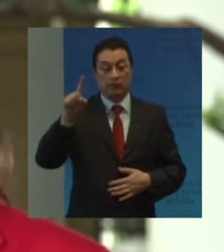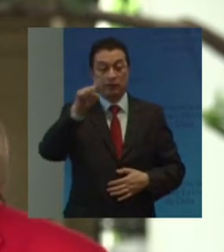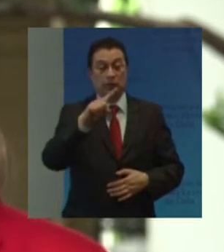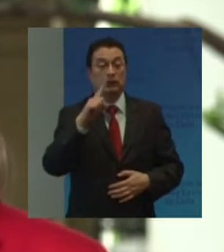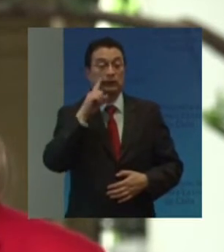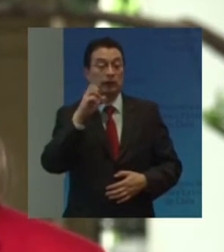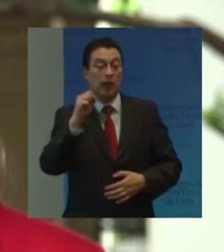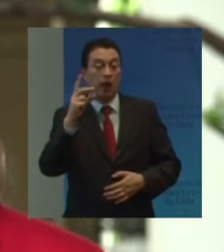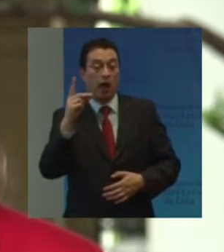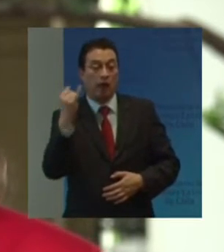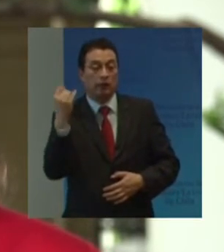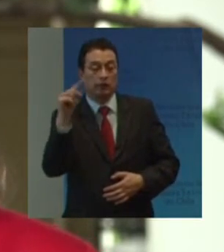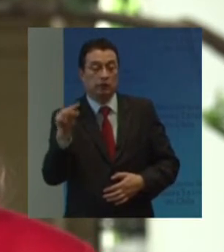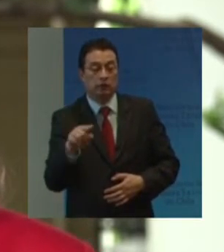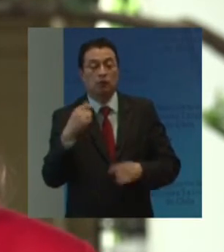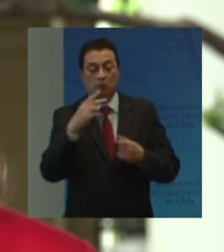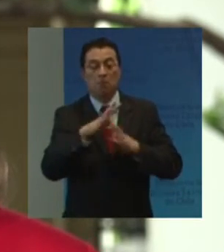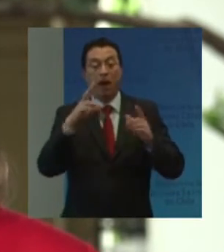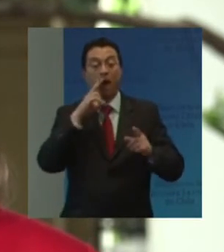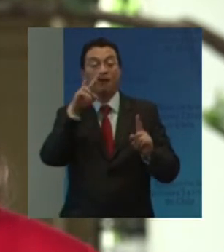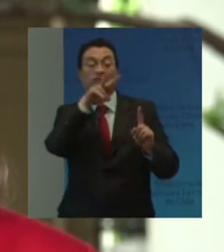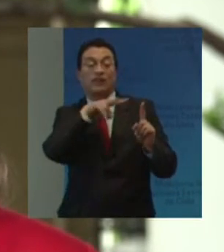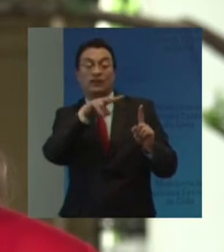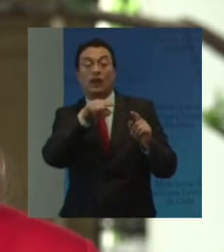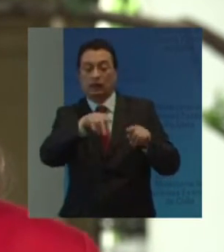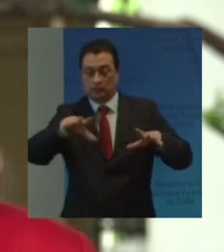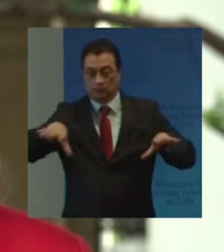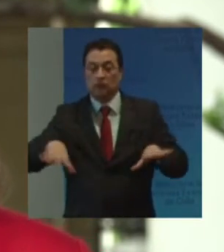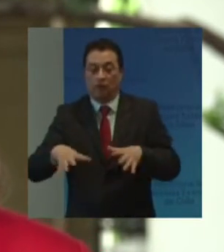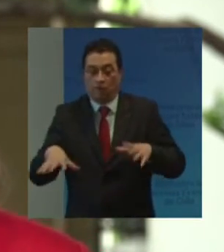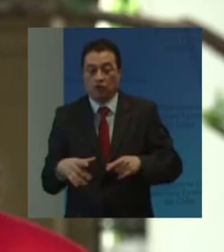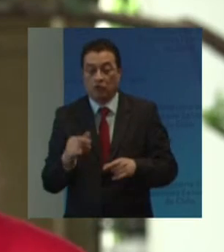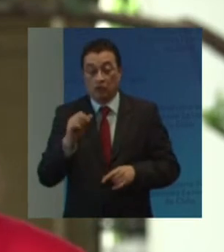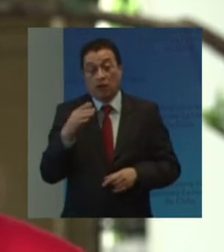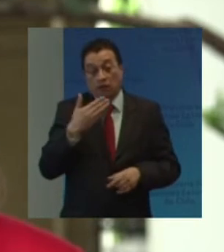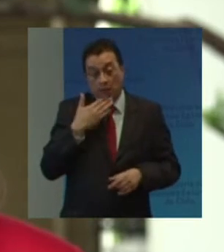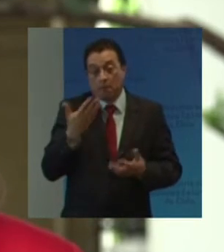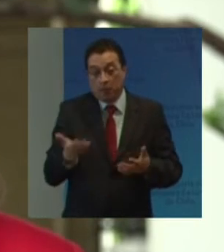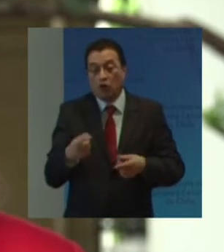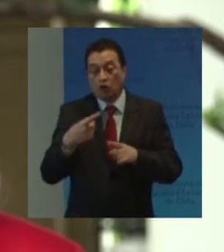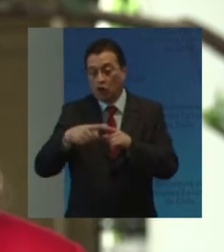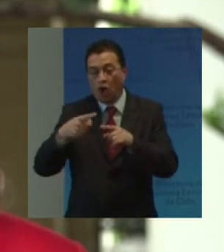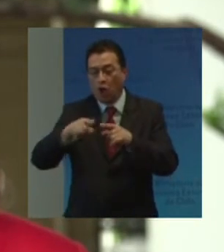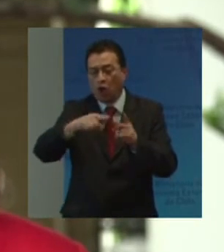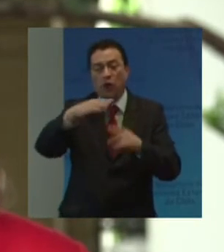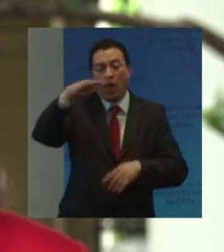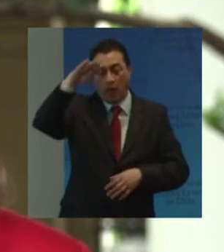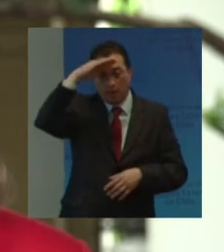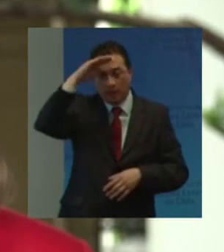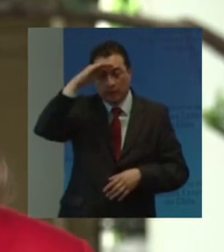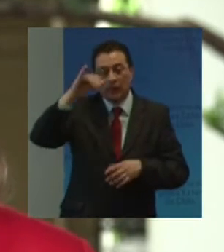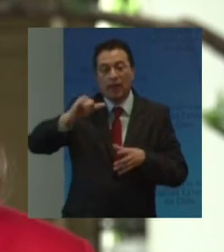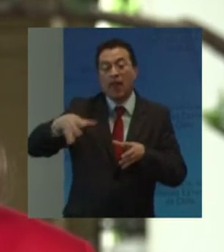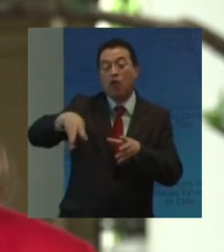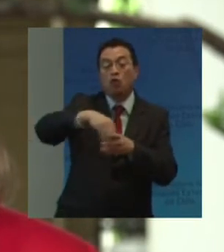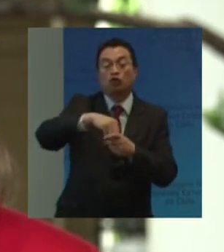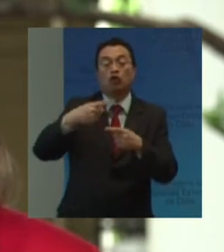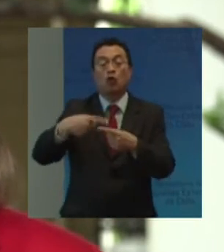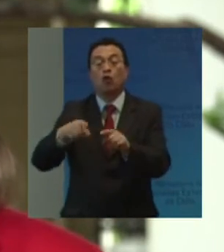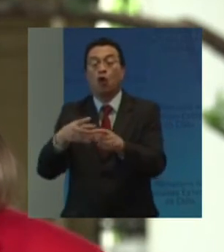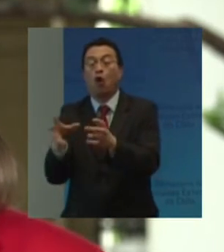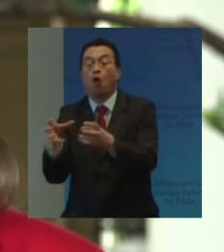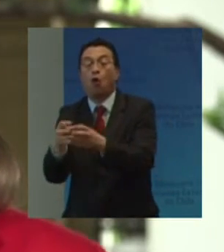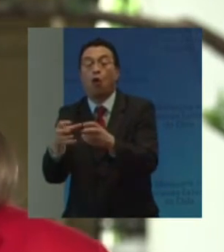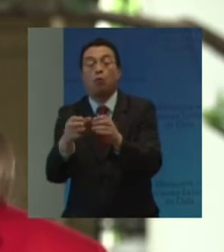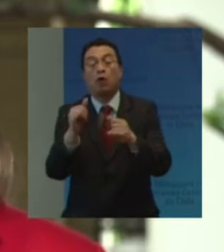Con lo que se espera Darle mayor visibilidad A esos esfuerzos Sino también Todo tipo De experiencias De inclusión Que provengan De los organismos